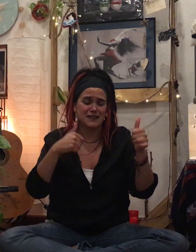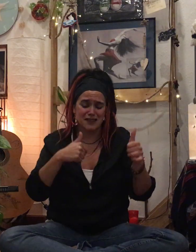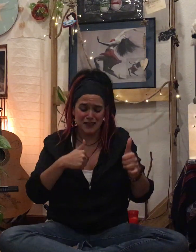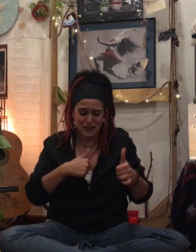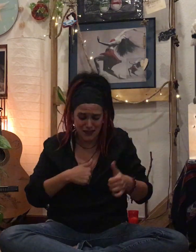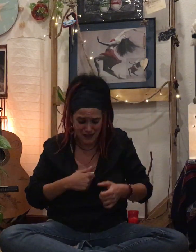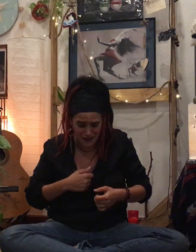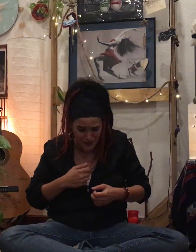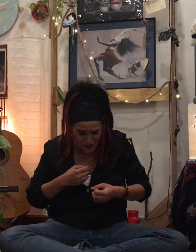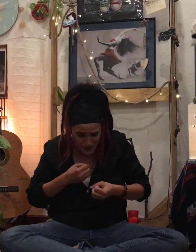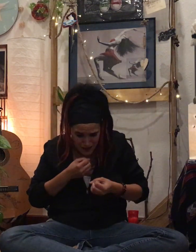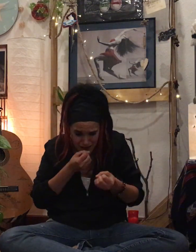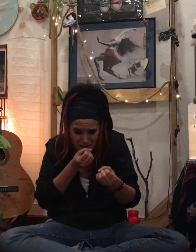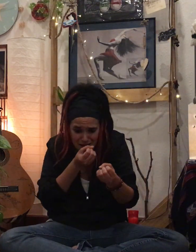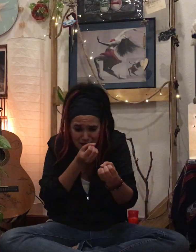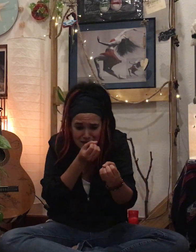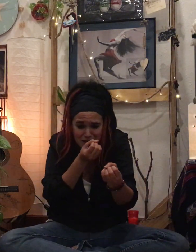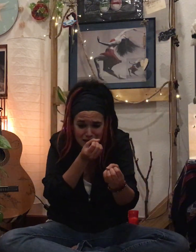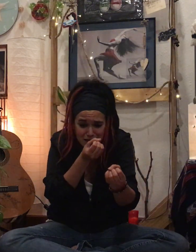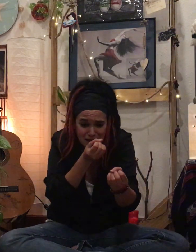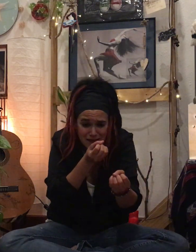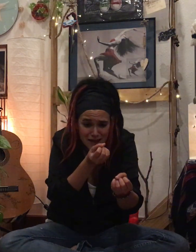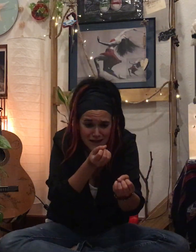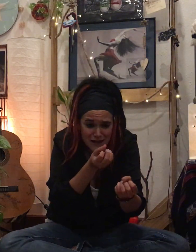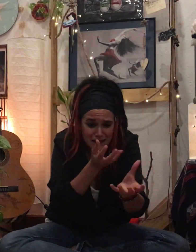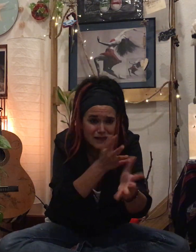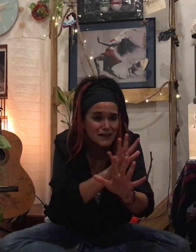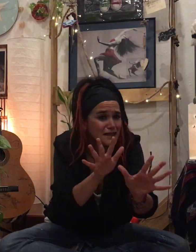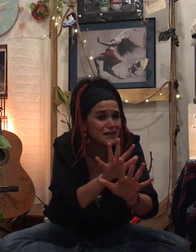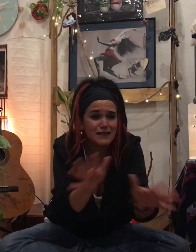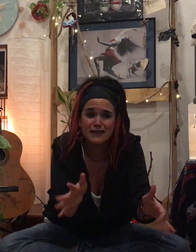Apenas Nada más